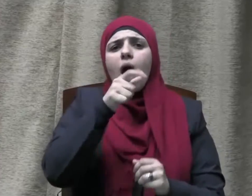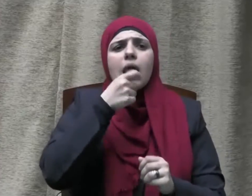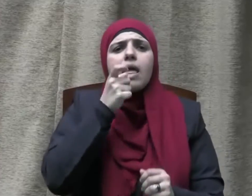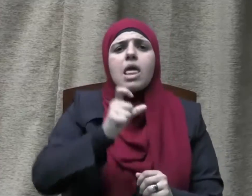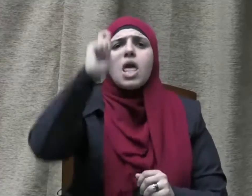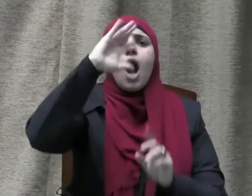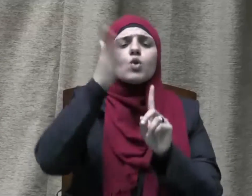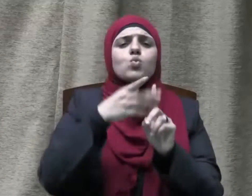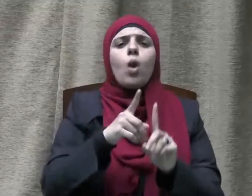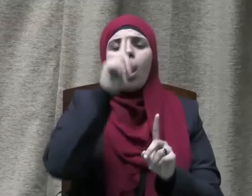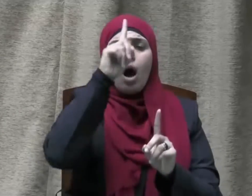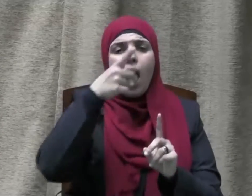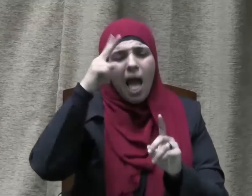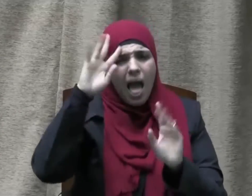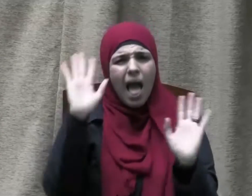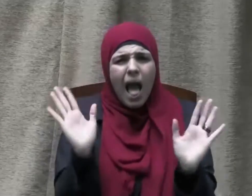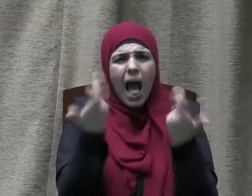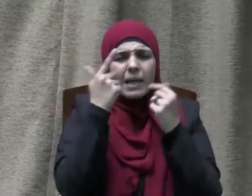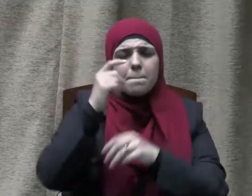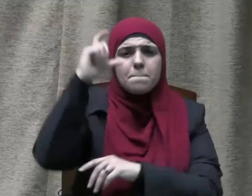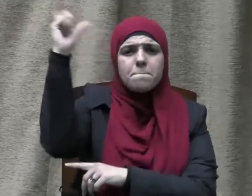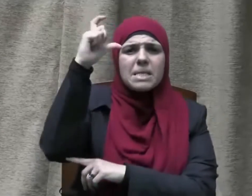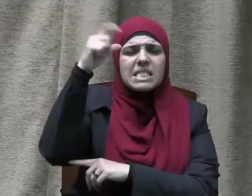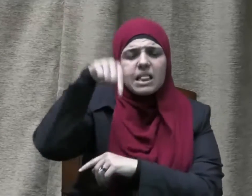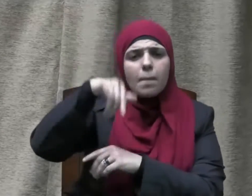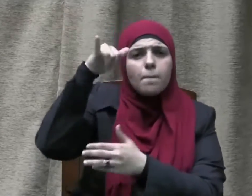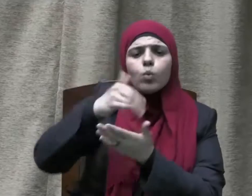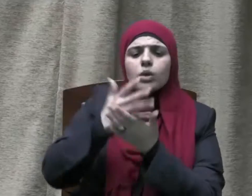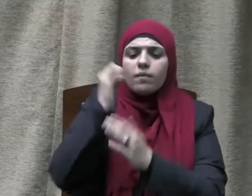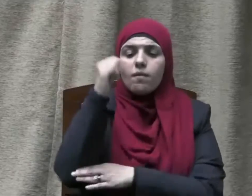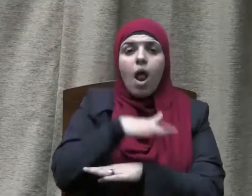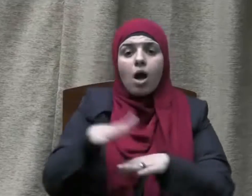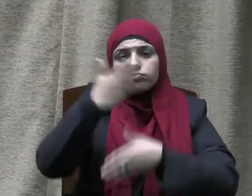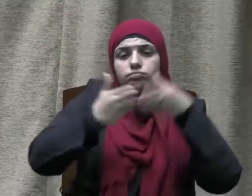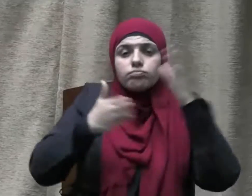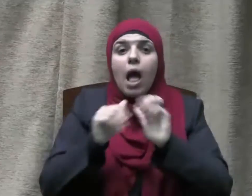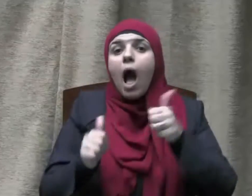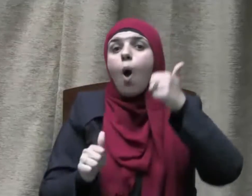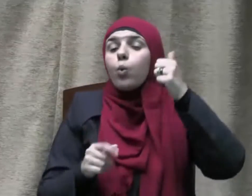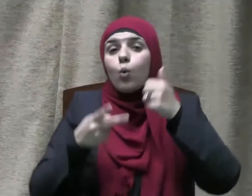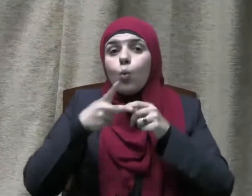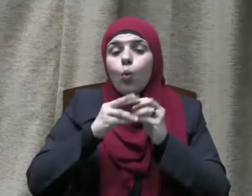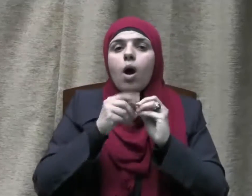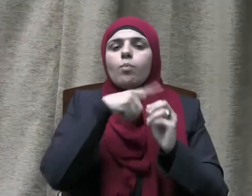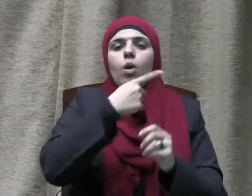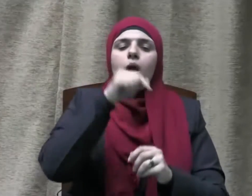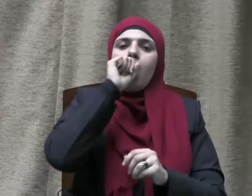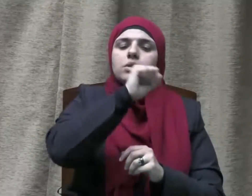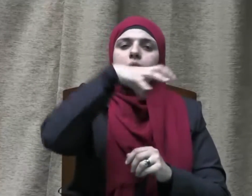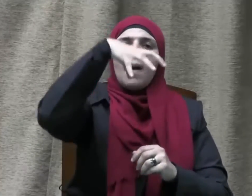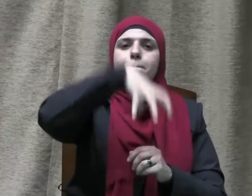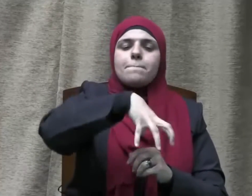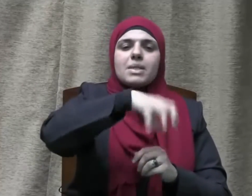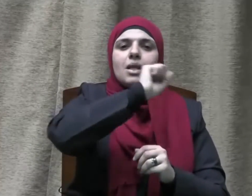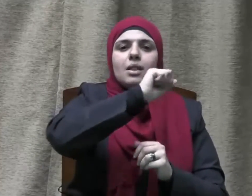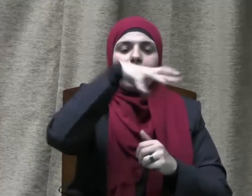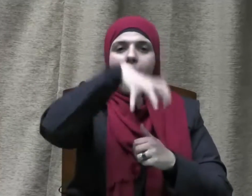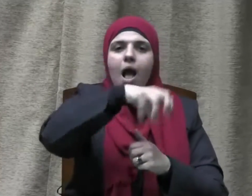أي مسجد وضع في الأرض أول قال المسجد الحرام قلت ثم أي